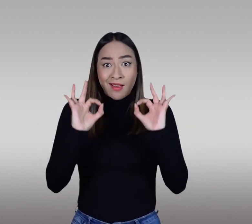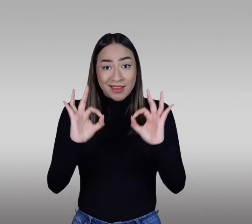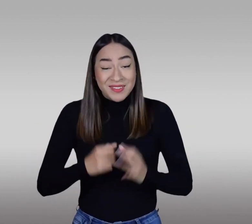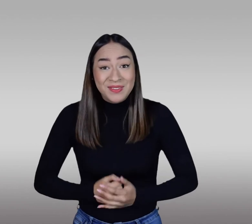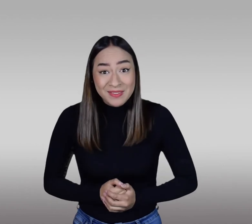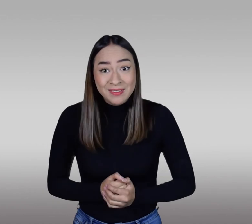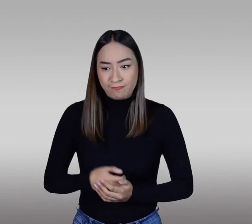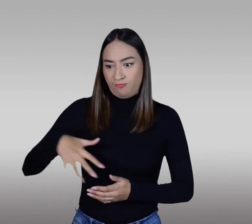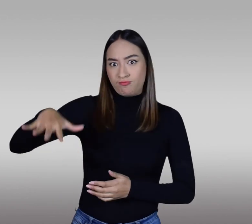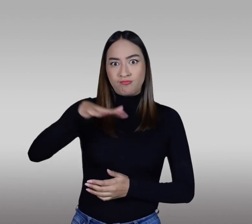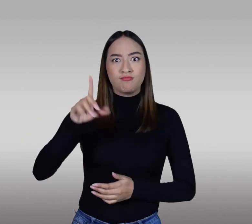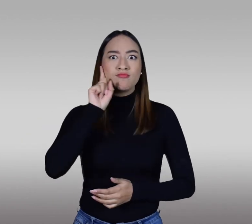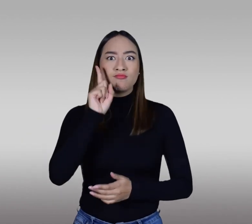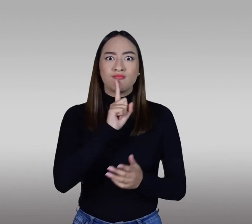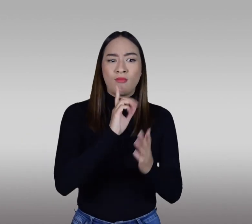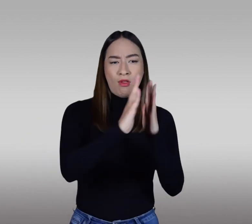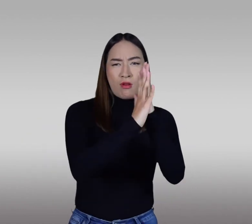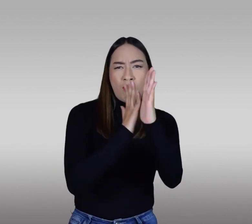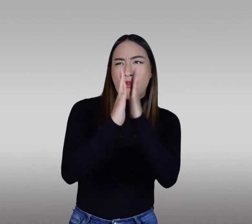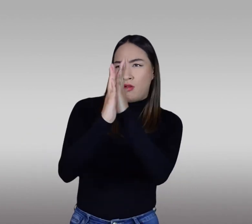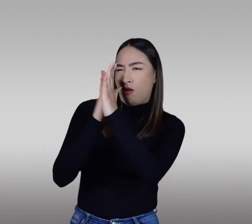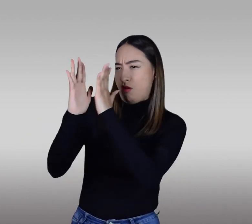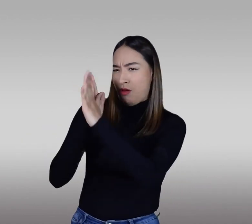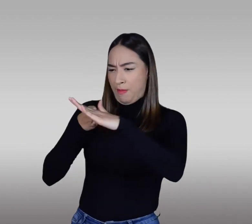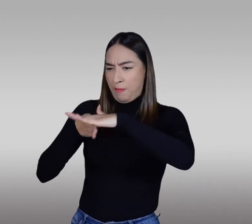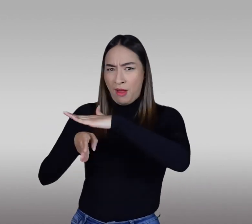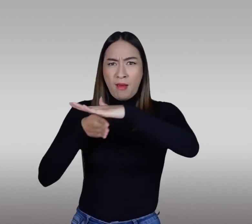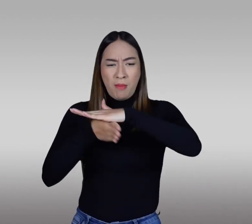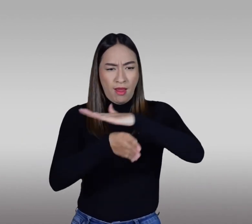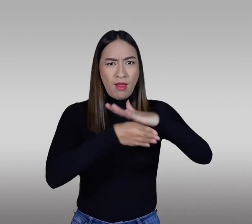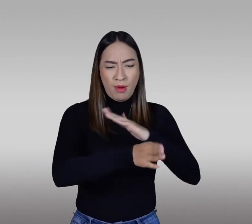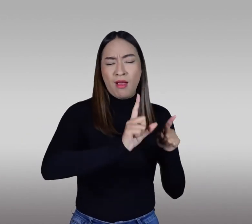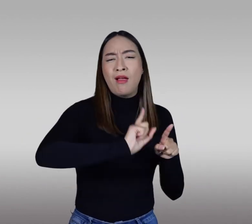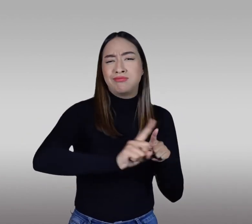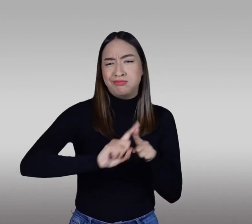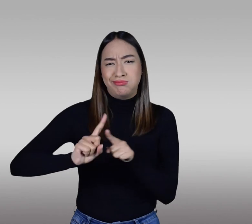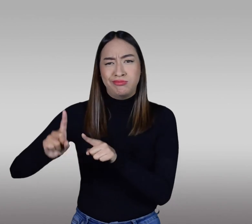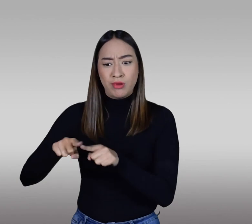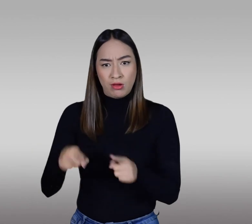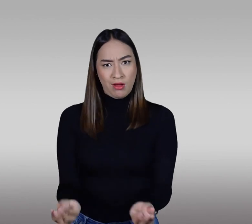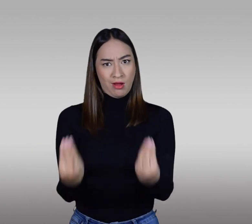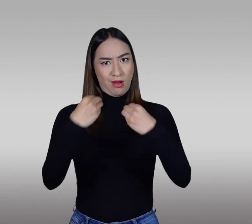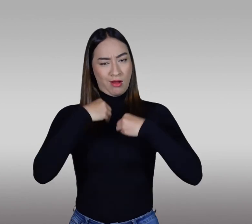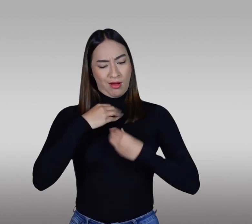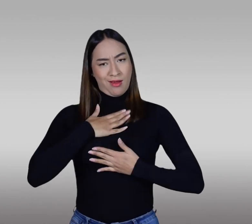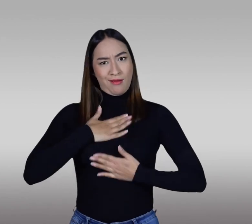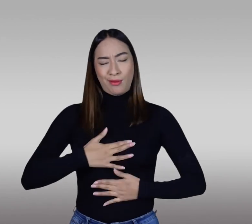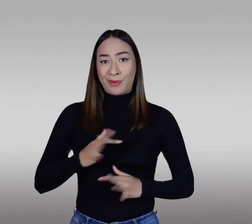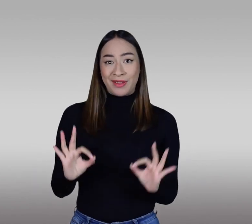A través de estos servicios, las personas sordas tienen acceso a la información en los diferentes espacios al tener una participación